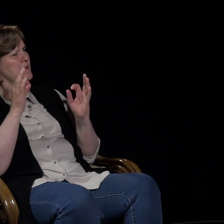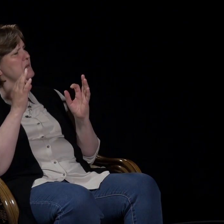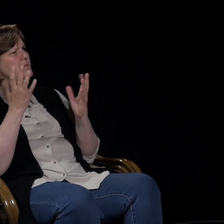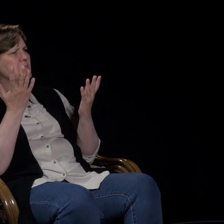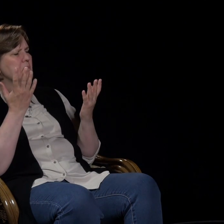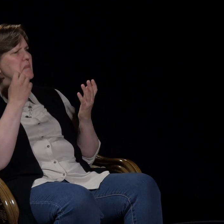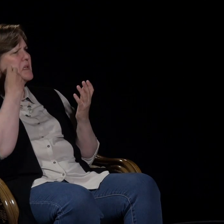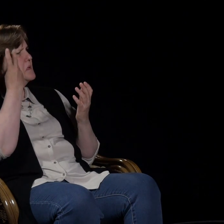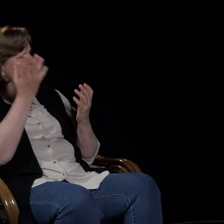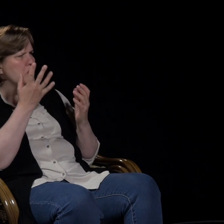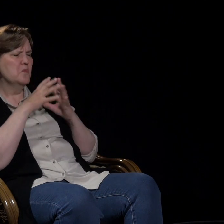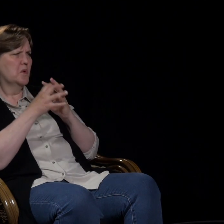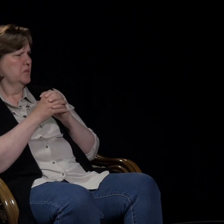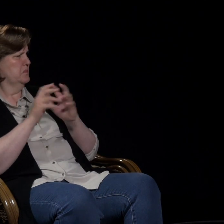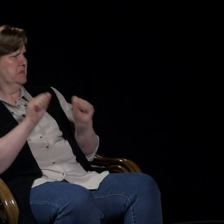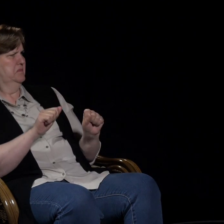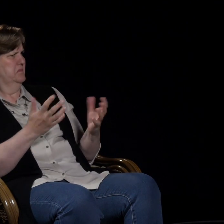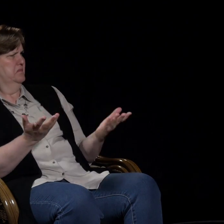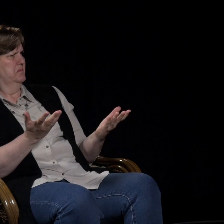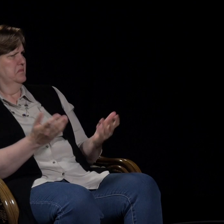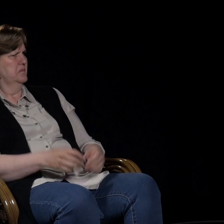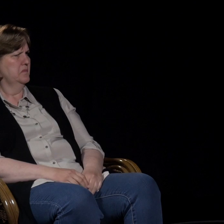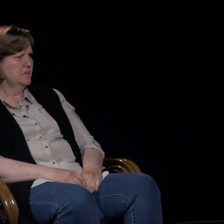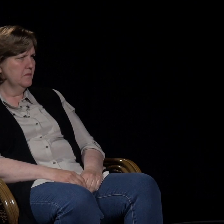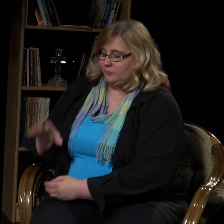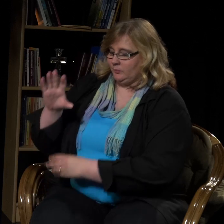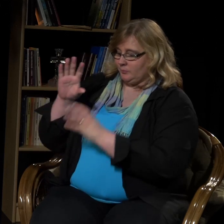Miten ja milloin meidän pitäisi rukoilla?